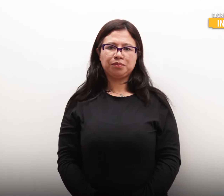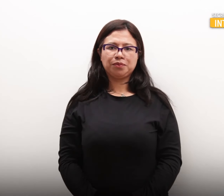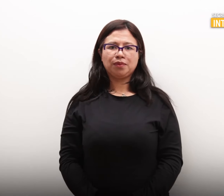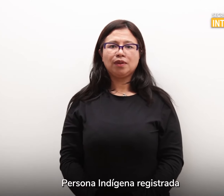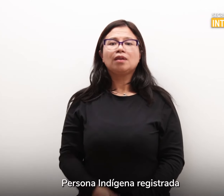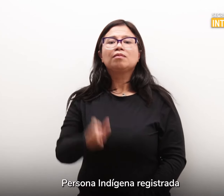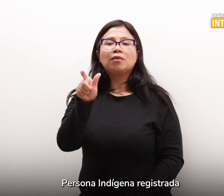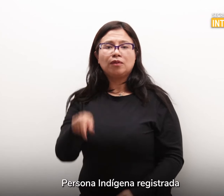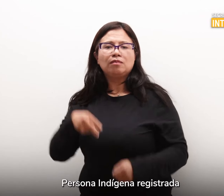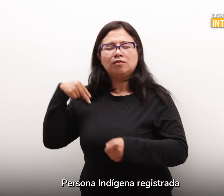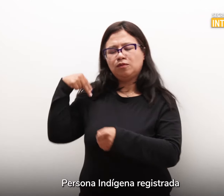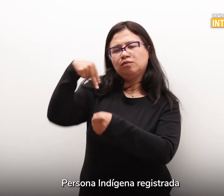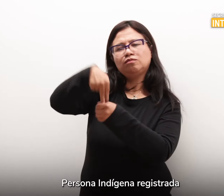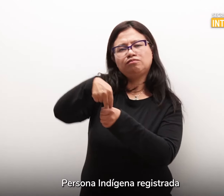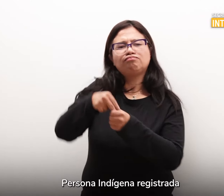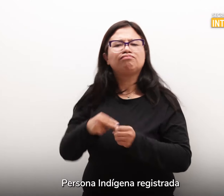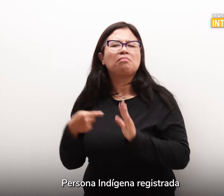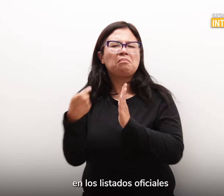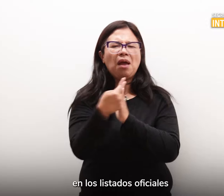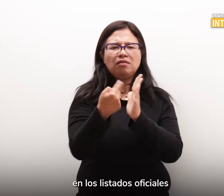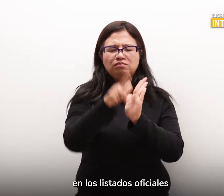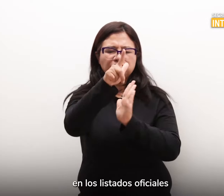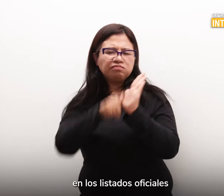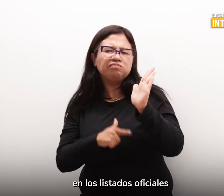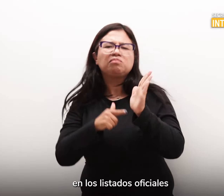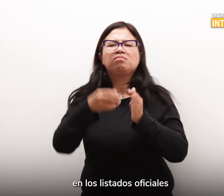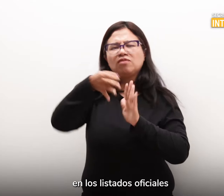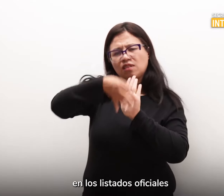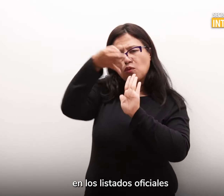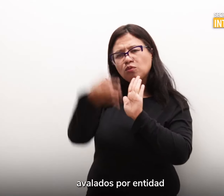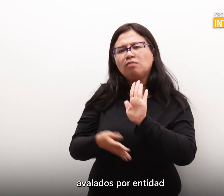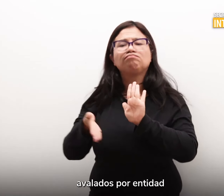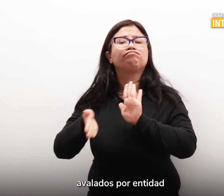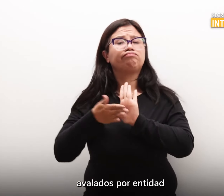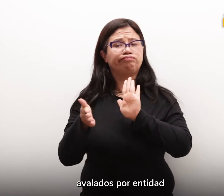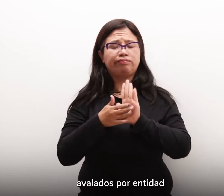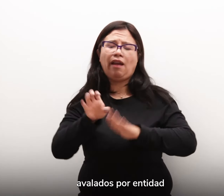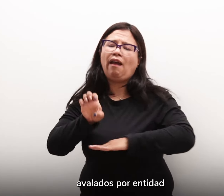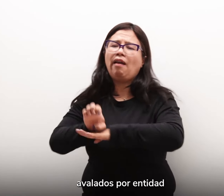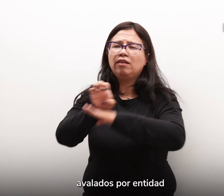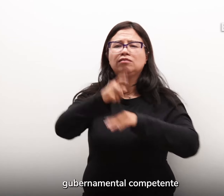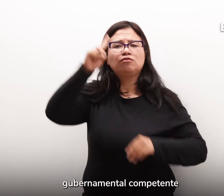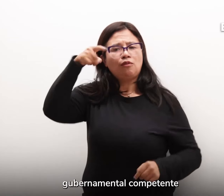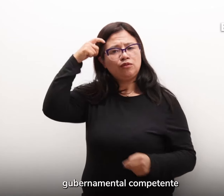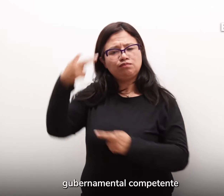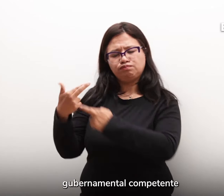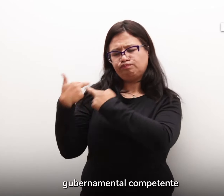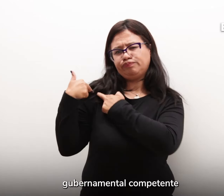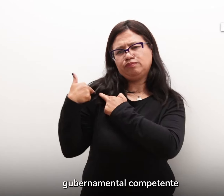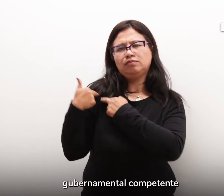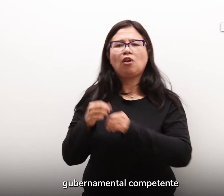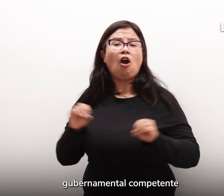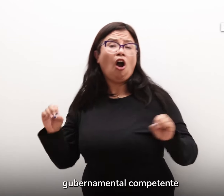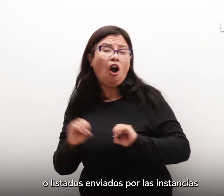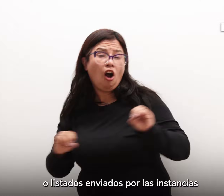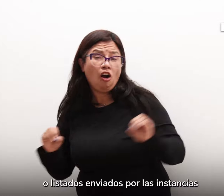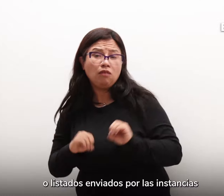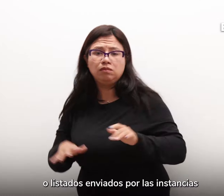Persona indígena registrada en los listados oficiales avalados por la entidad gubernamental competente o listados